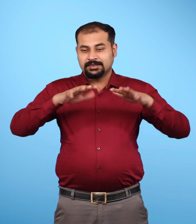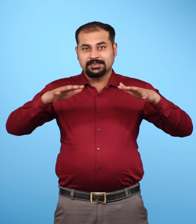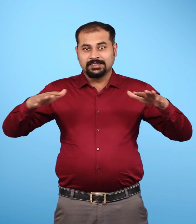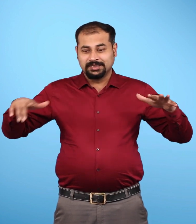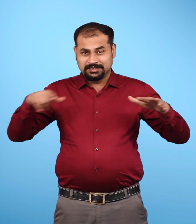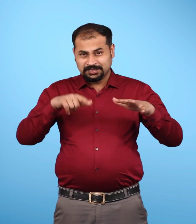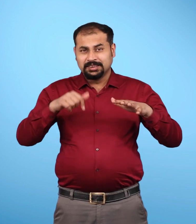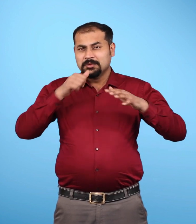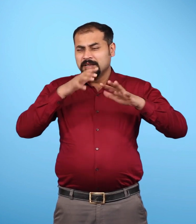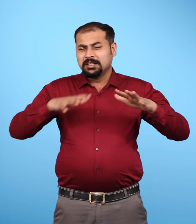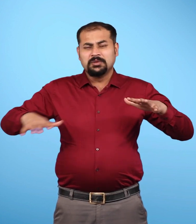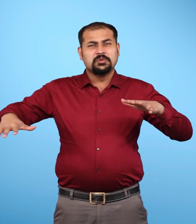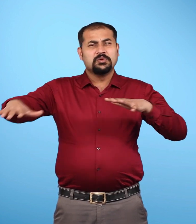सबसे बड़ा महासागर है